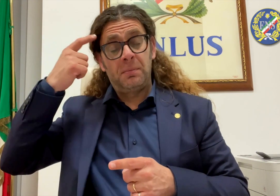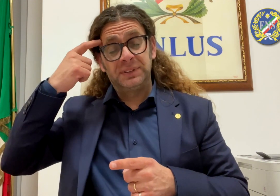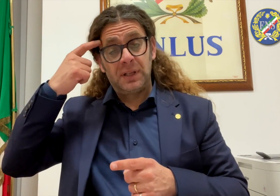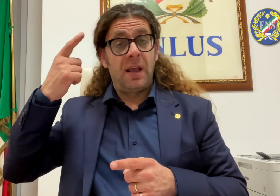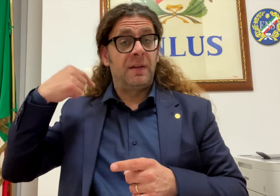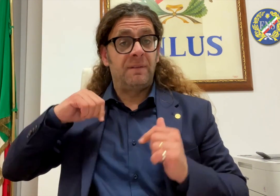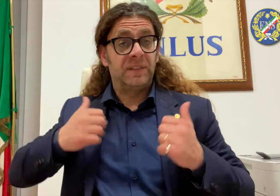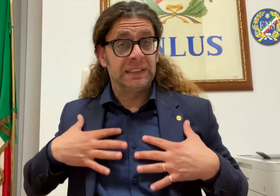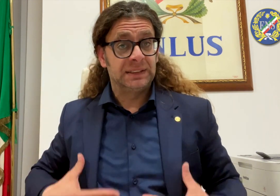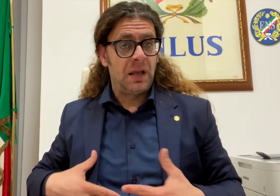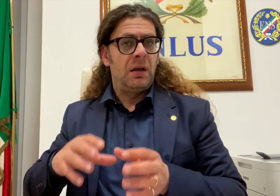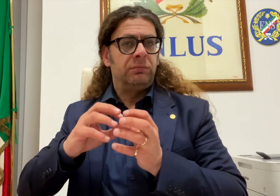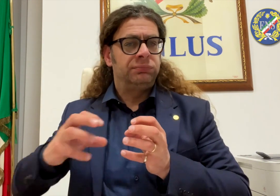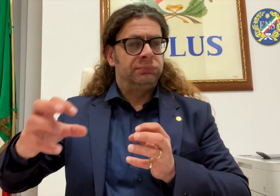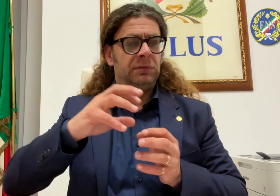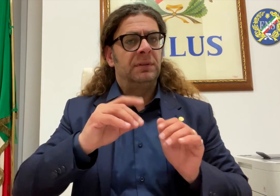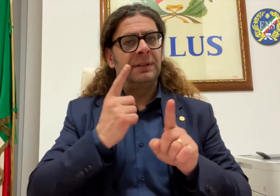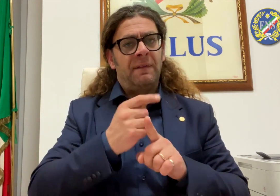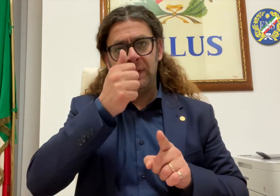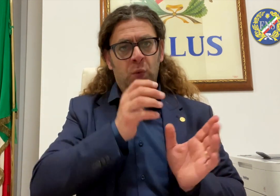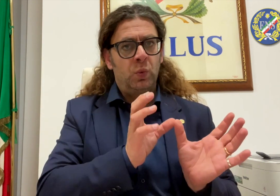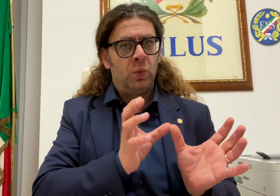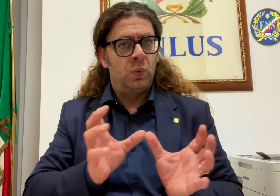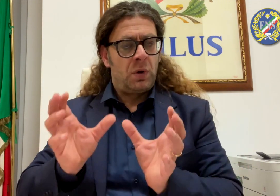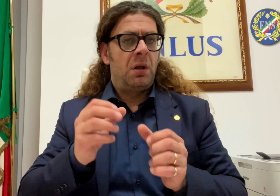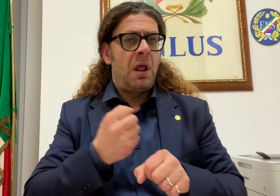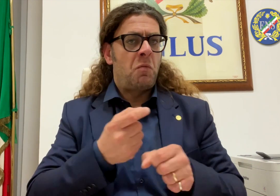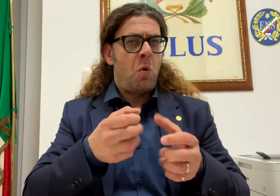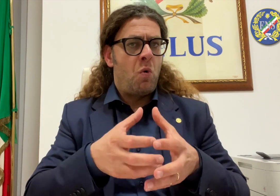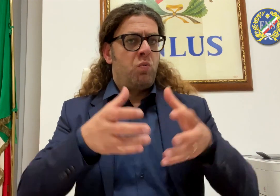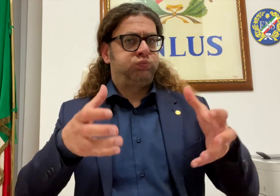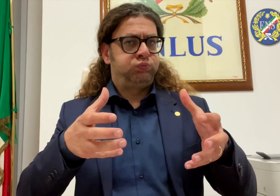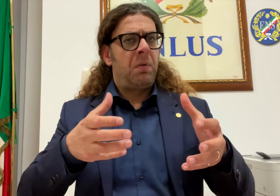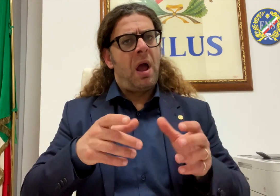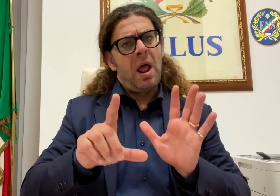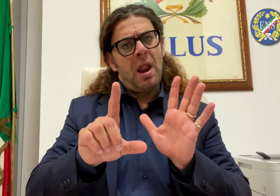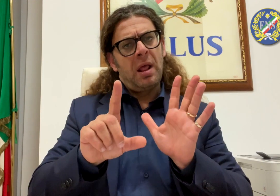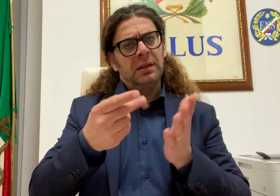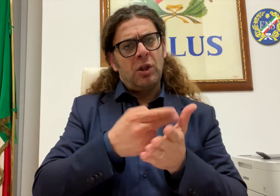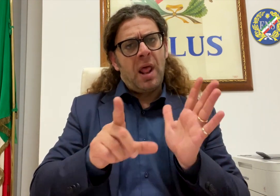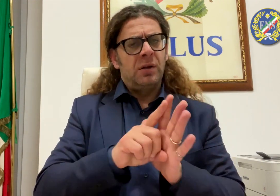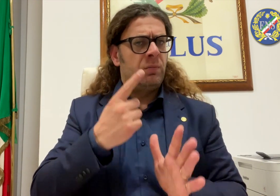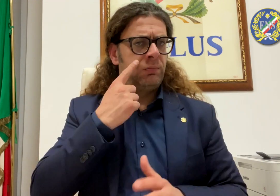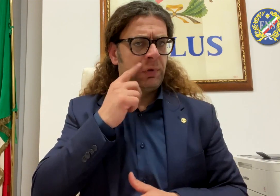Per questa ragione abbiamo richiesto un aggiornamento dei programmi previsti nel TFA, nell'ambito della formazione universitaria.